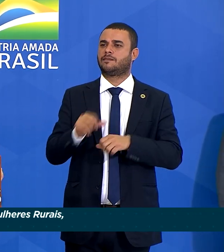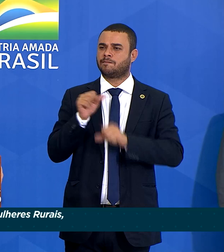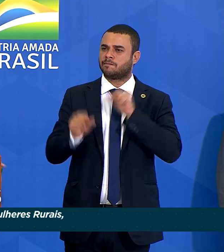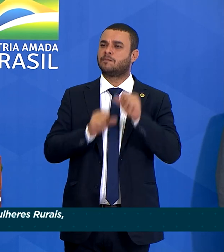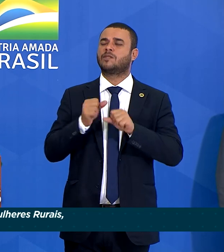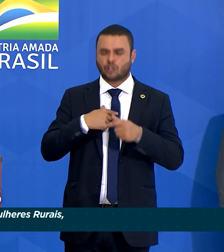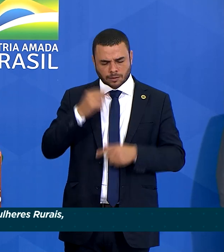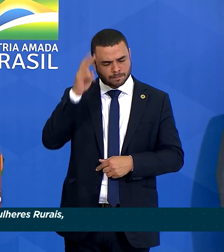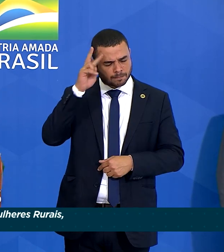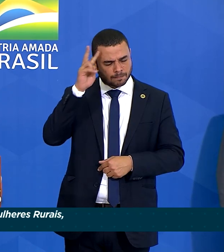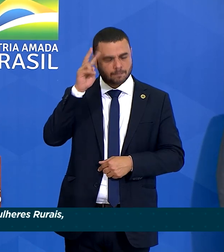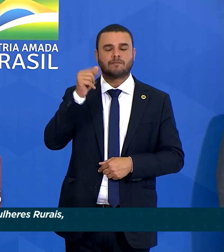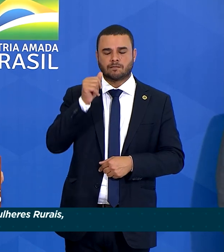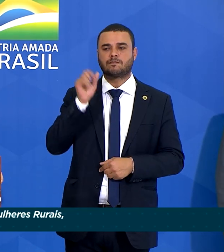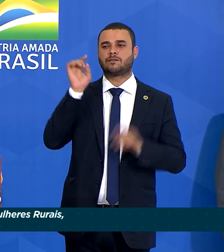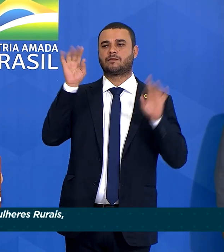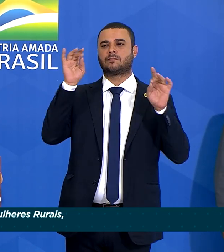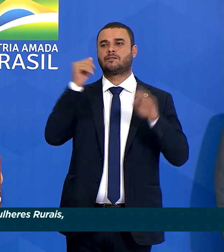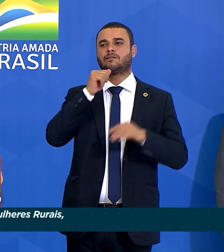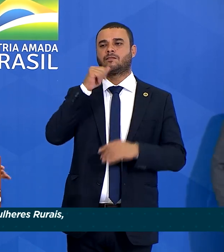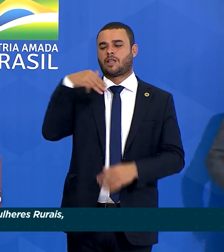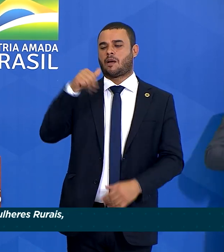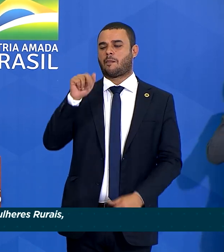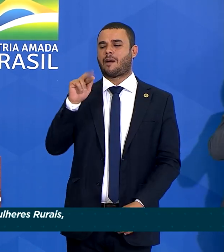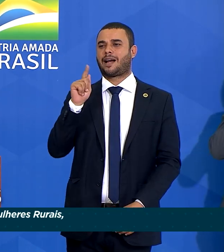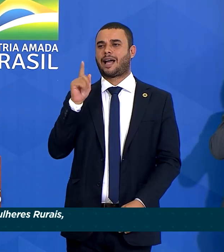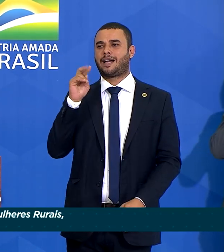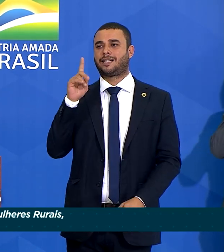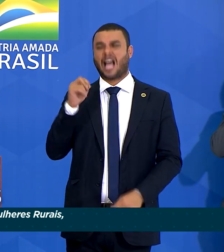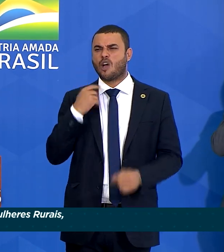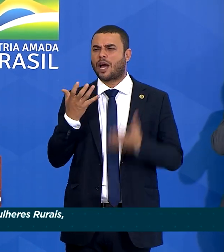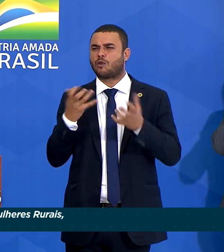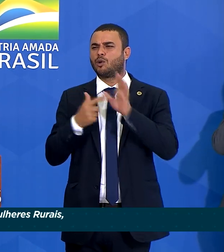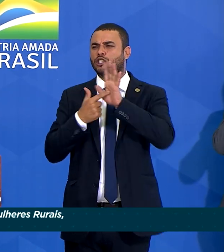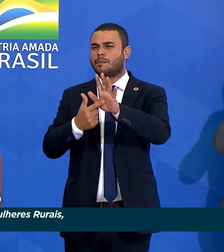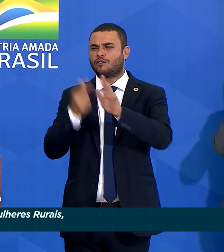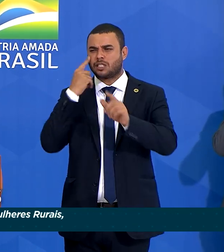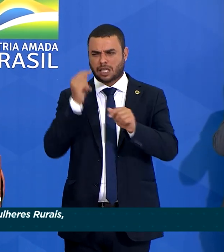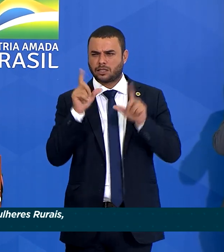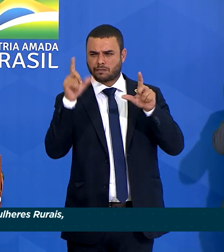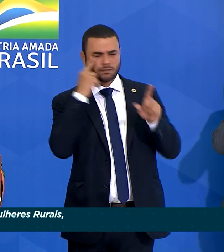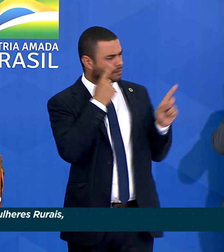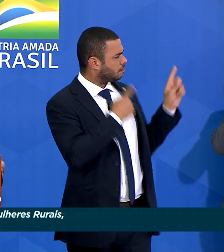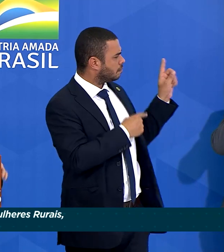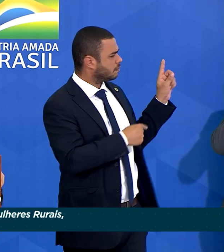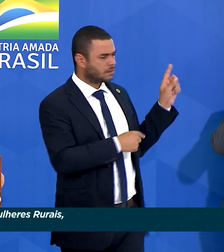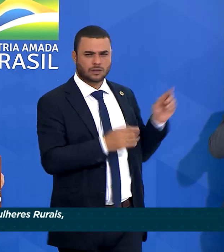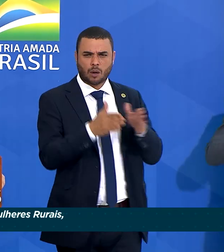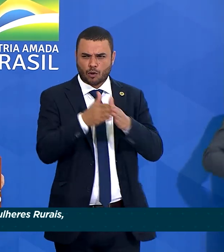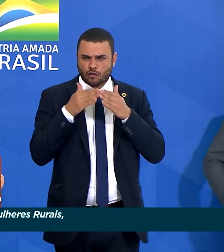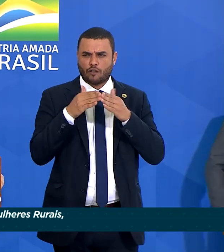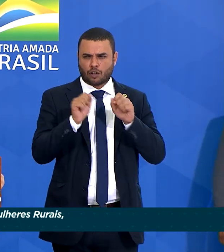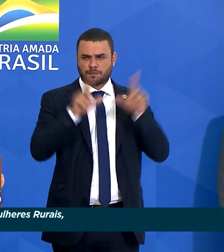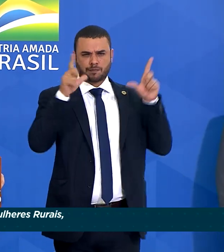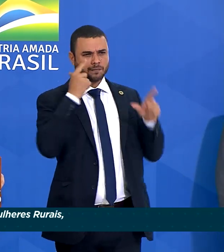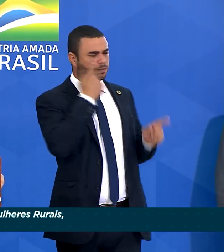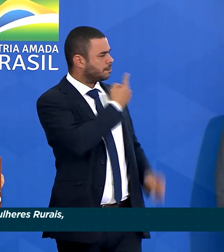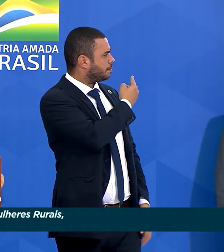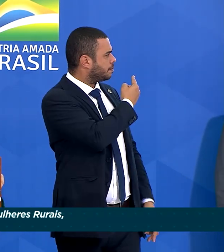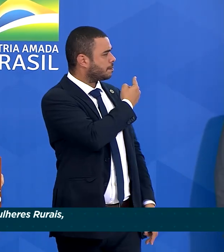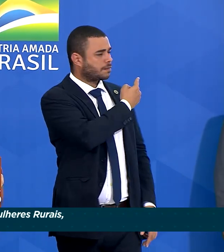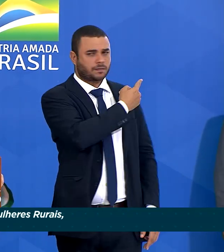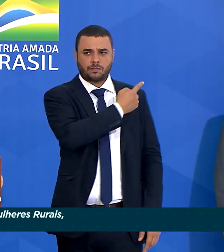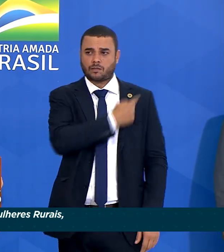honramos a memória de Margarida. E eu quero mostrar para vocês, nessa imagem, pode passar, por favor. Abre a primeira imagem. O governo